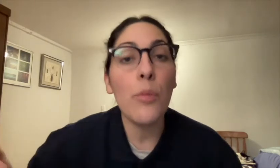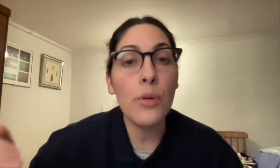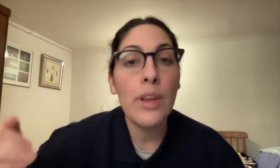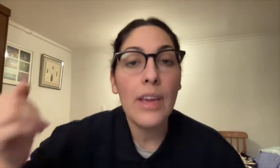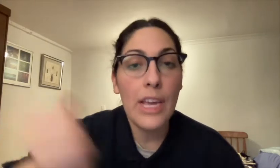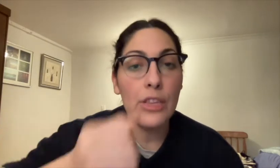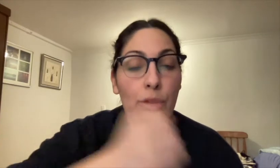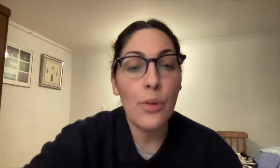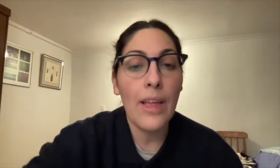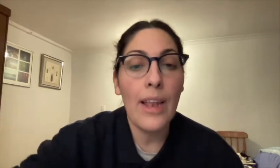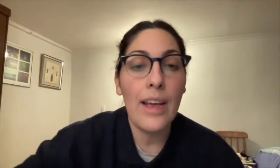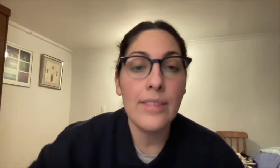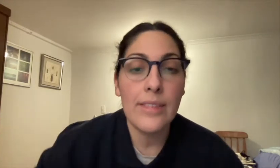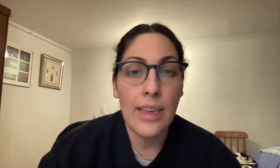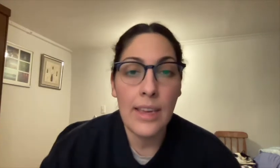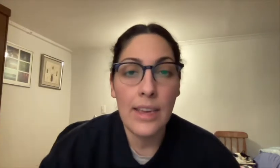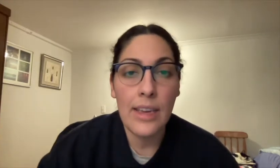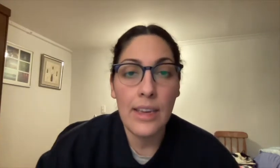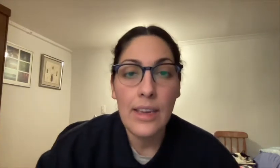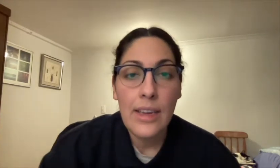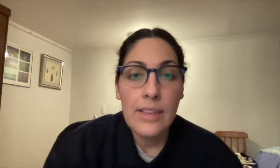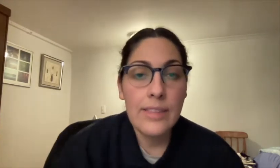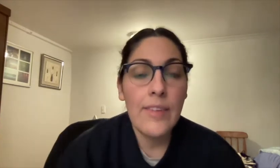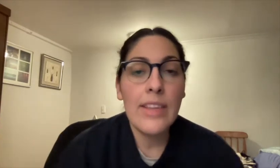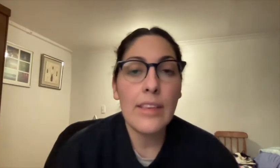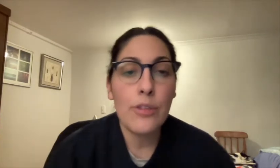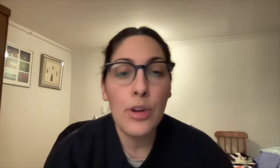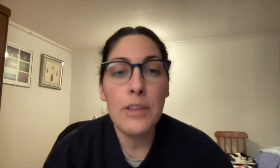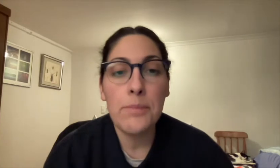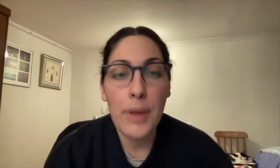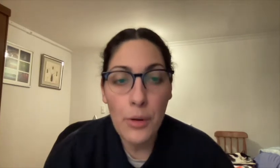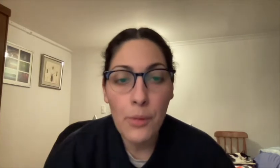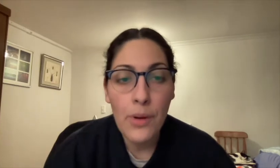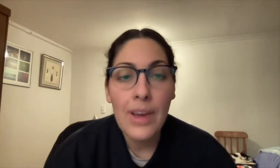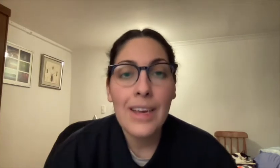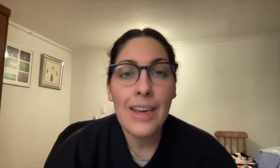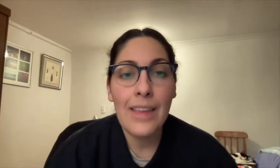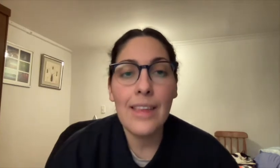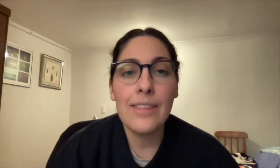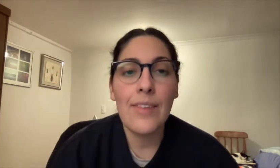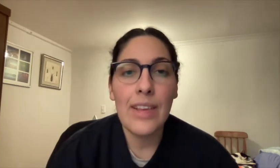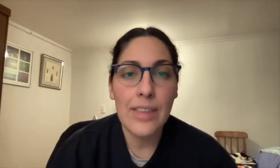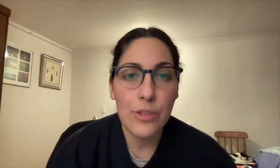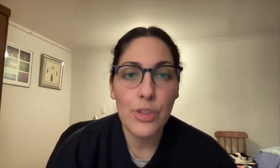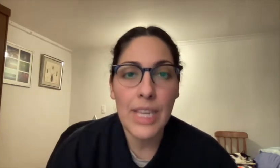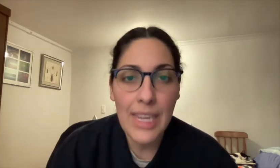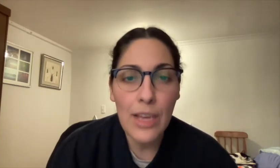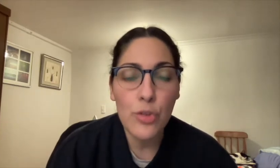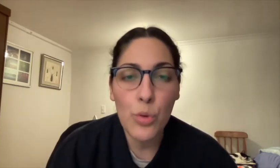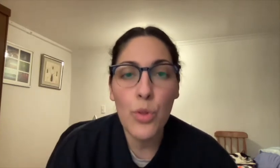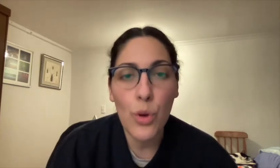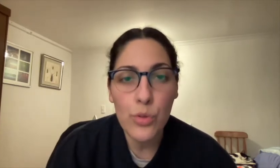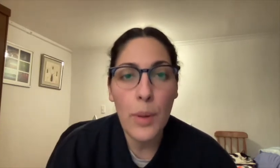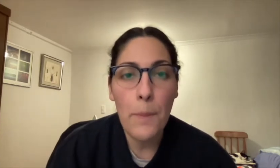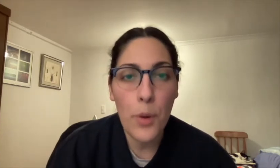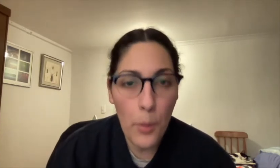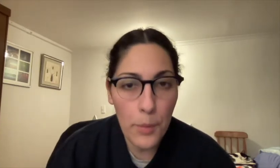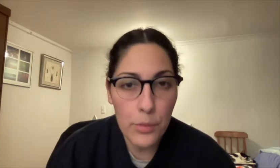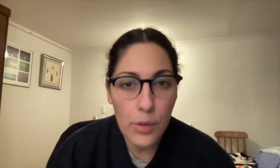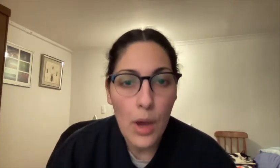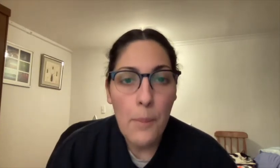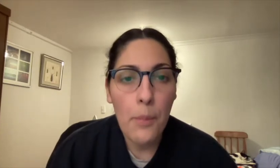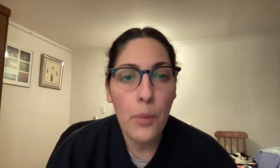ser común en todas las civilizaciones, pero cada civilización tenía sus dioses